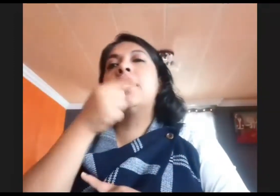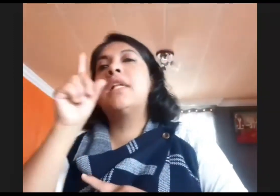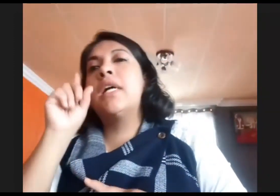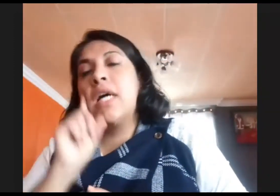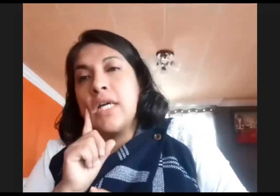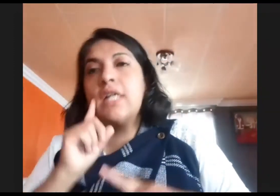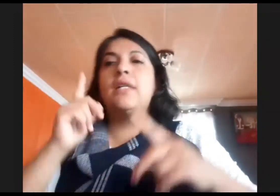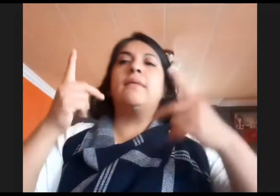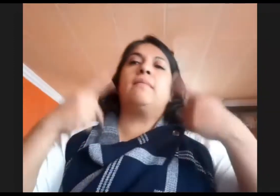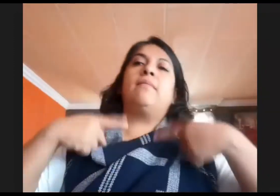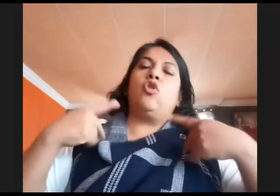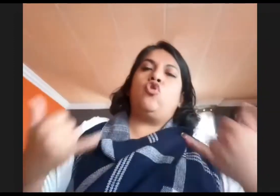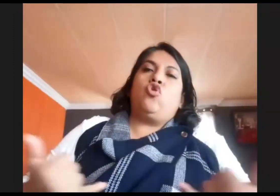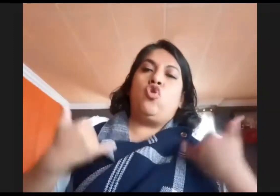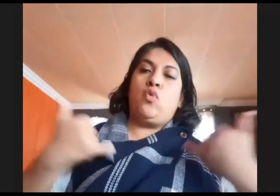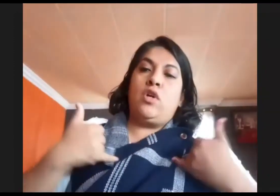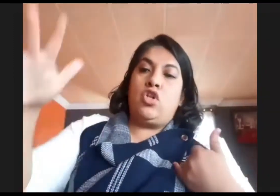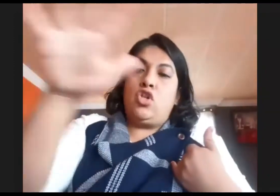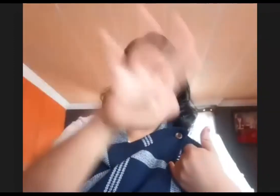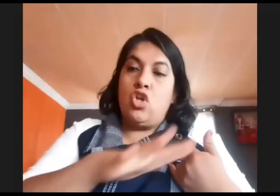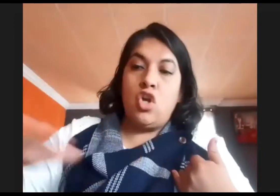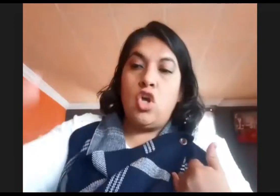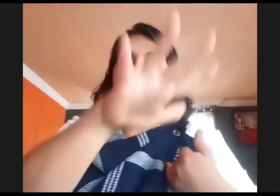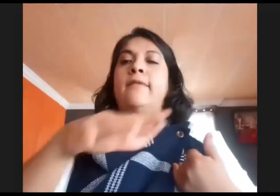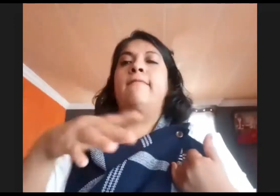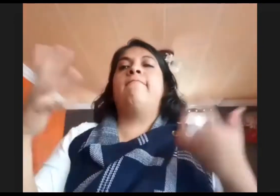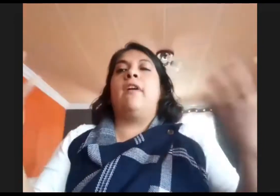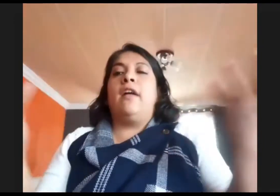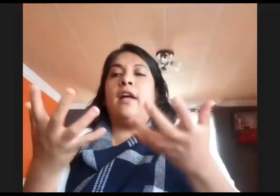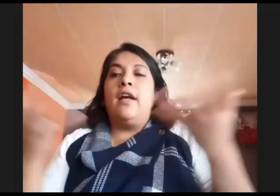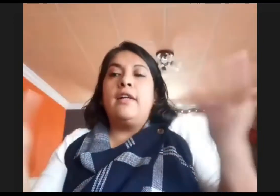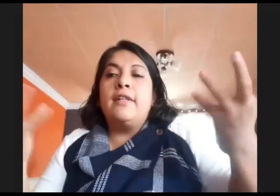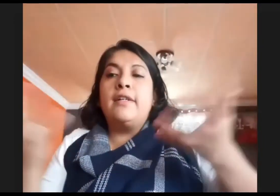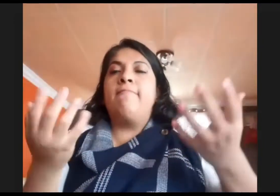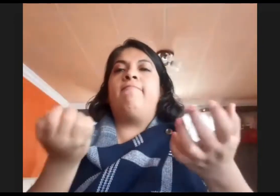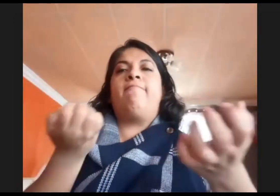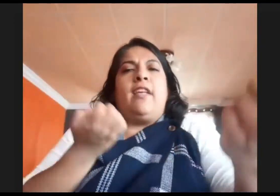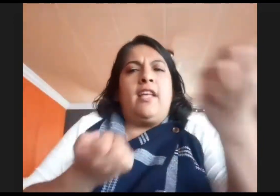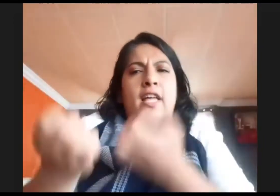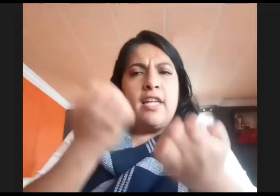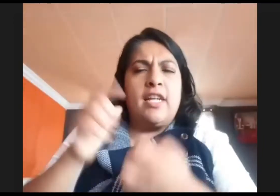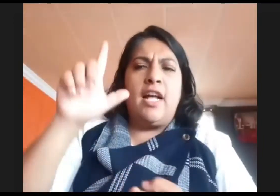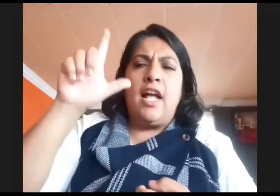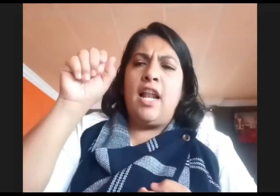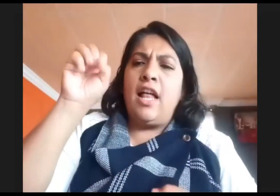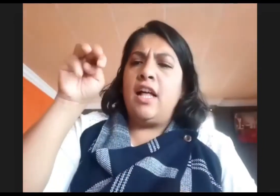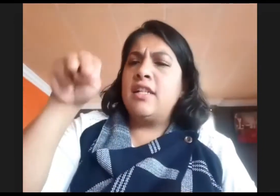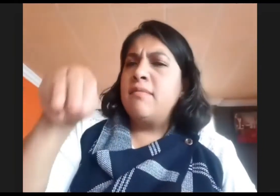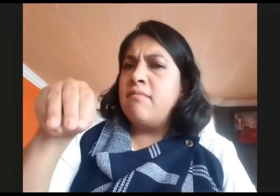La modalidad para trabajar este curso de lengua de señas mexicana implica un curso taller.